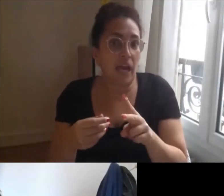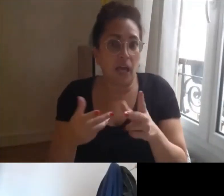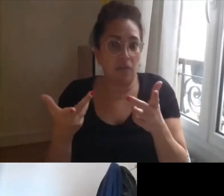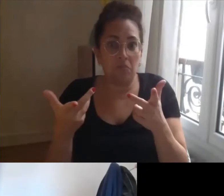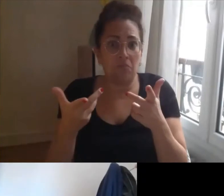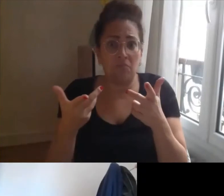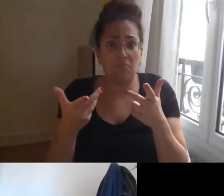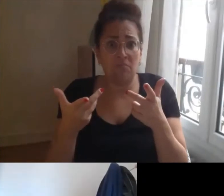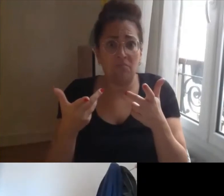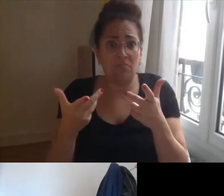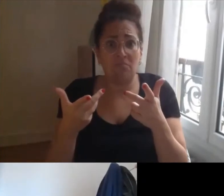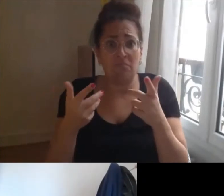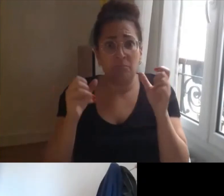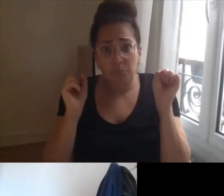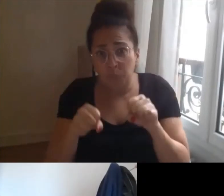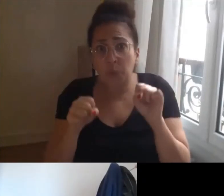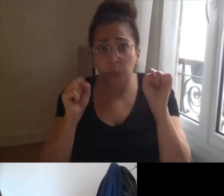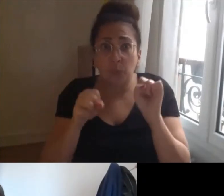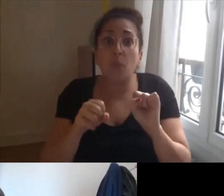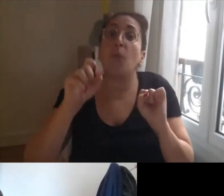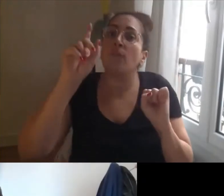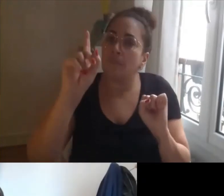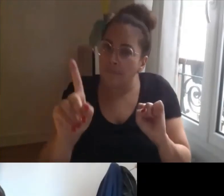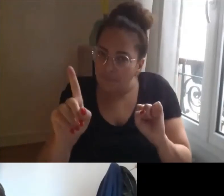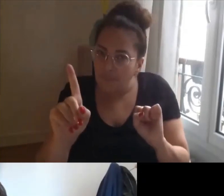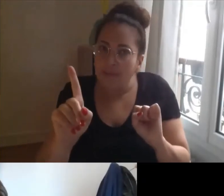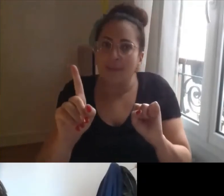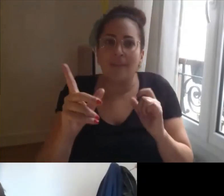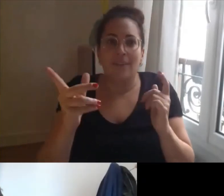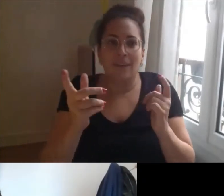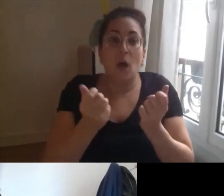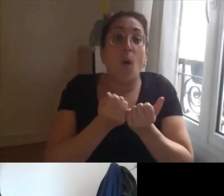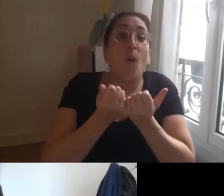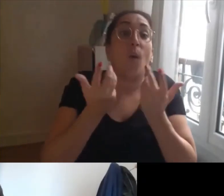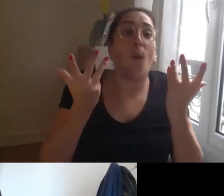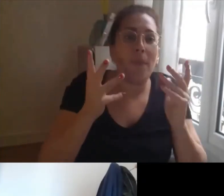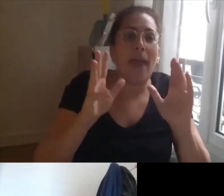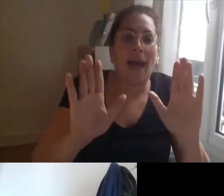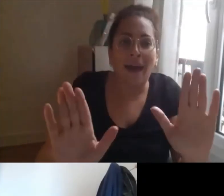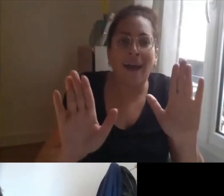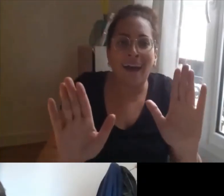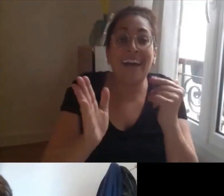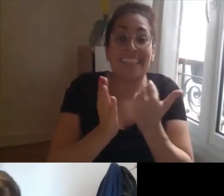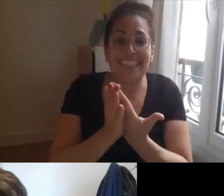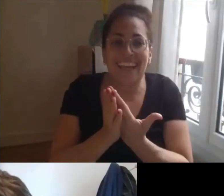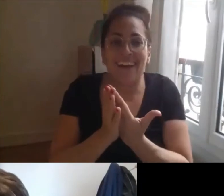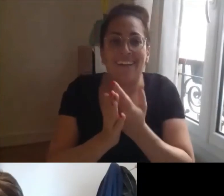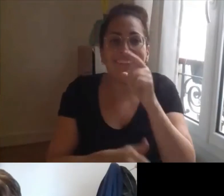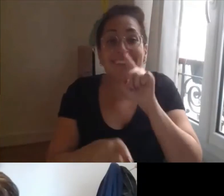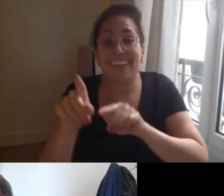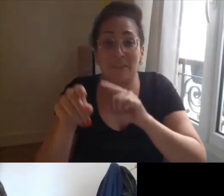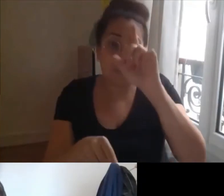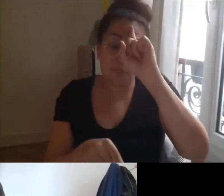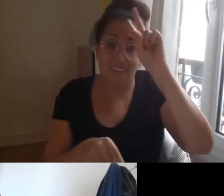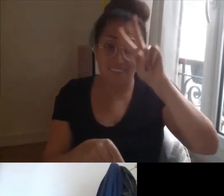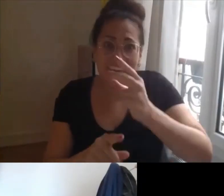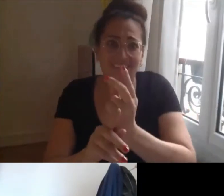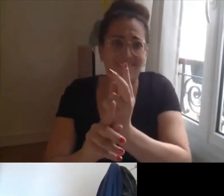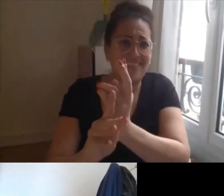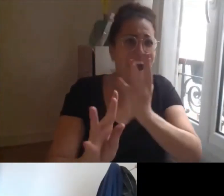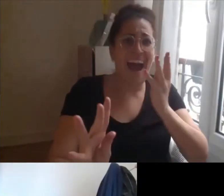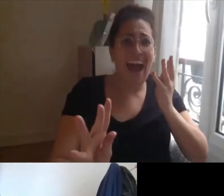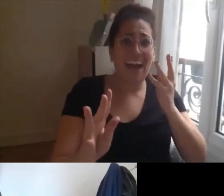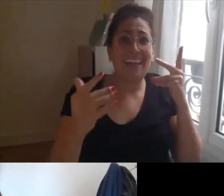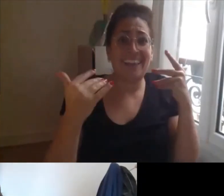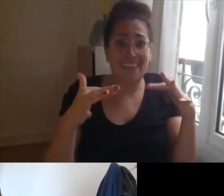ouvertes modulo la capacité de réponses de Mathéa derrière sachant qu'il y a déjà eu beaucoup de réponses